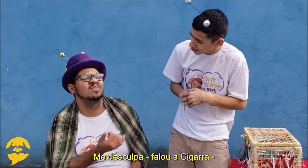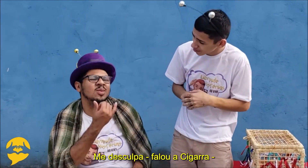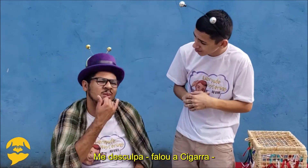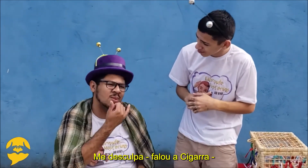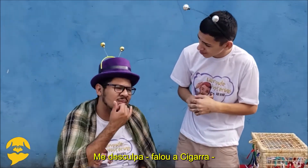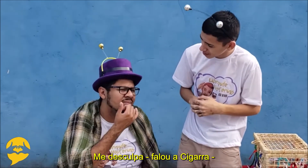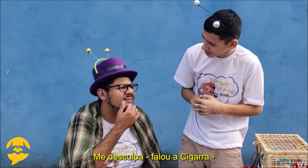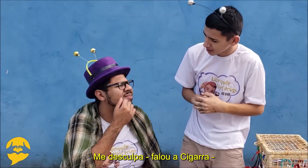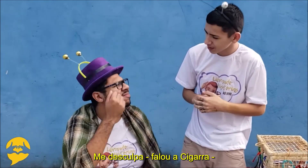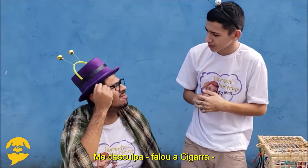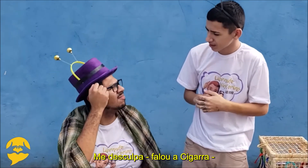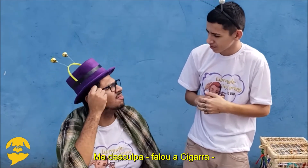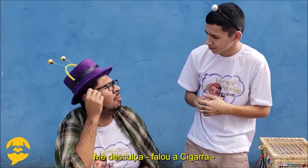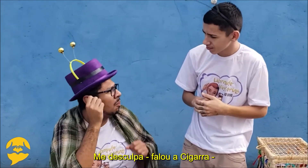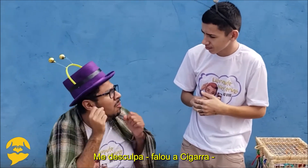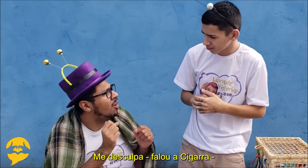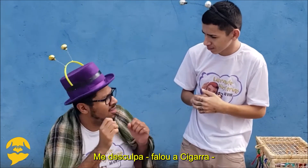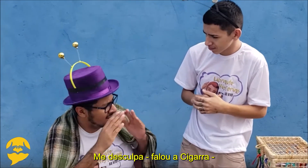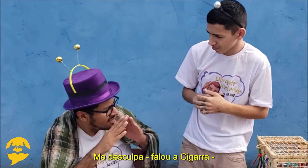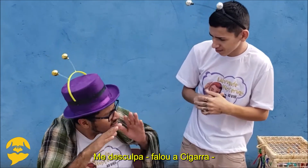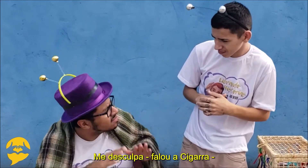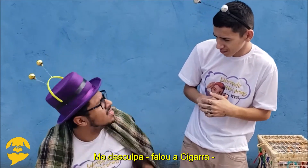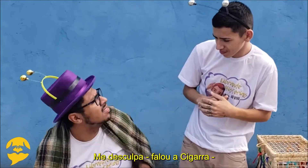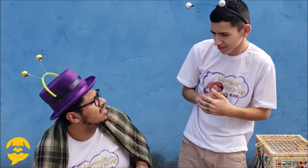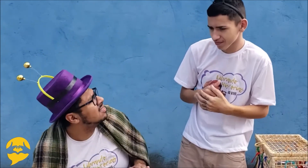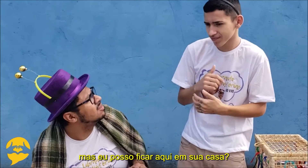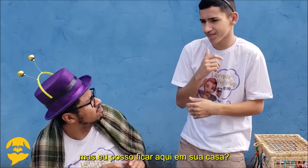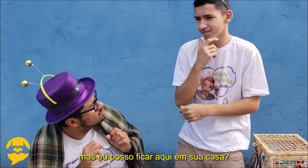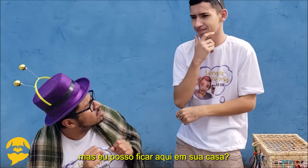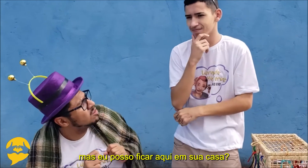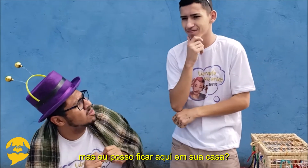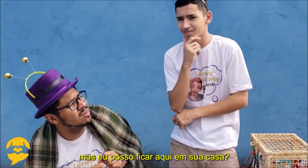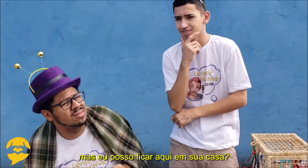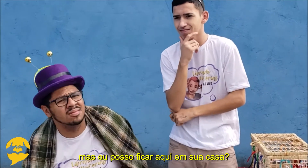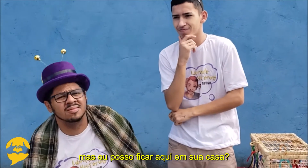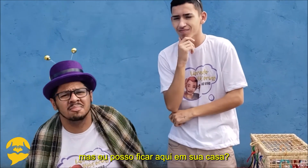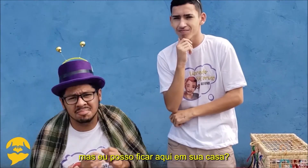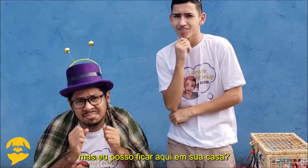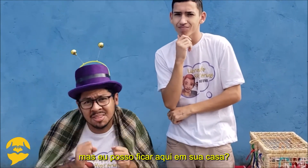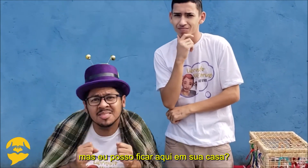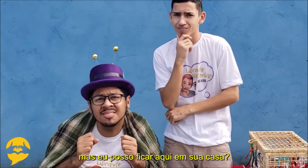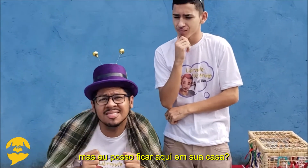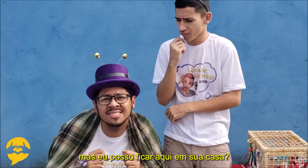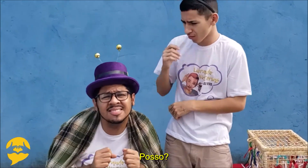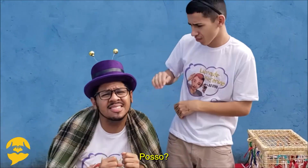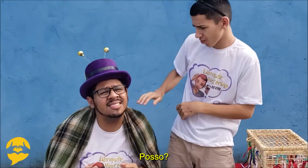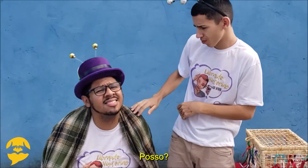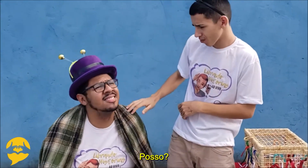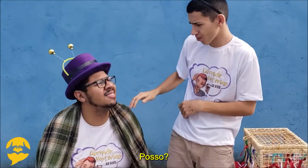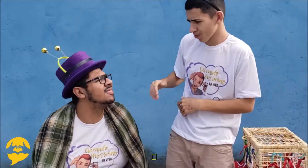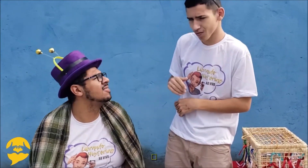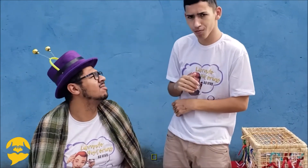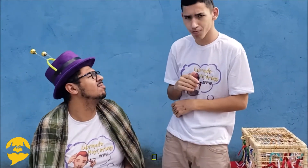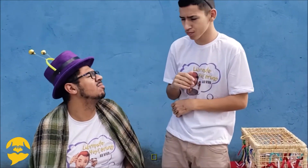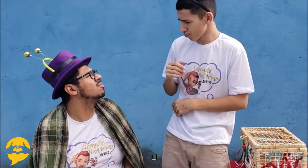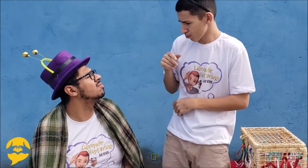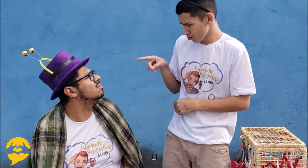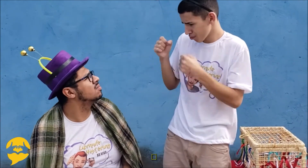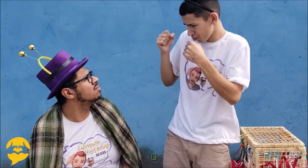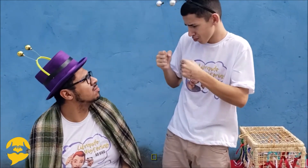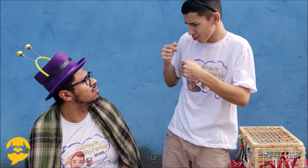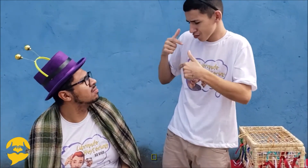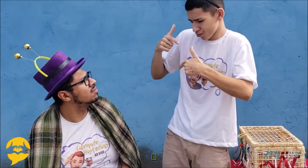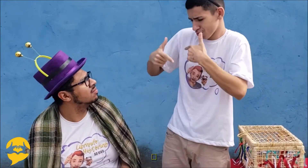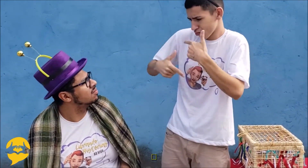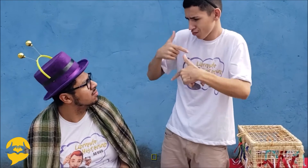bobagem, não. Me desculpa, falou a cigarra. Mas eu posso ficar aqui na sua casa? Posso? Pedro toca no